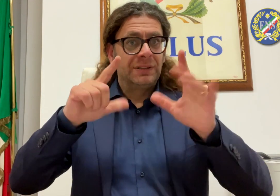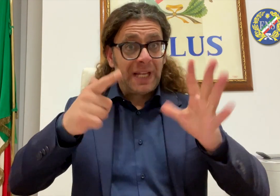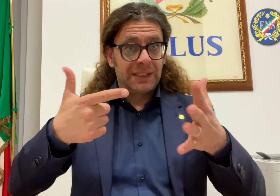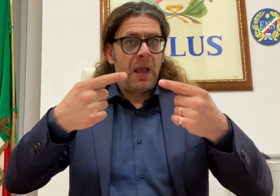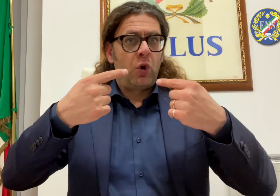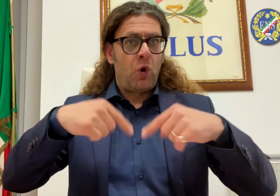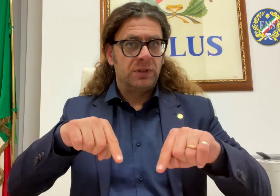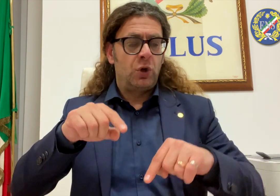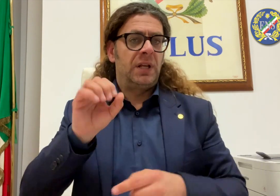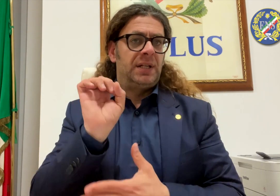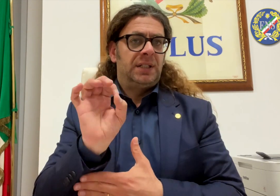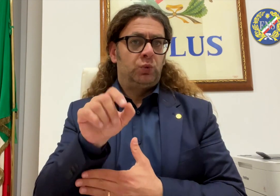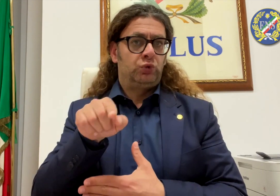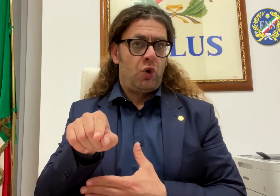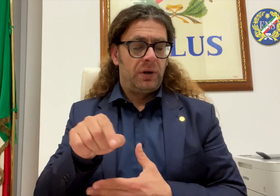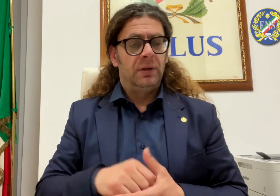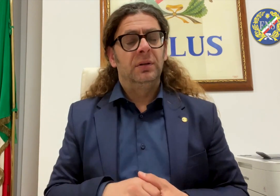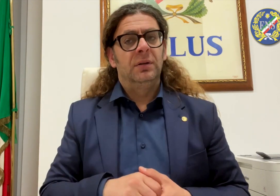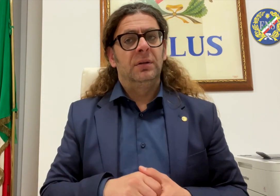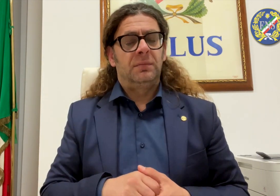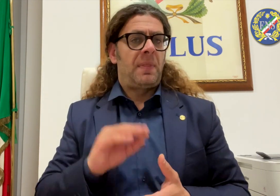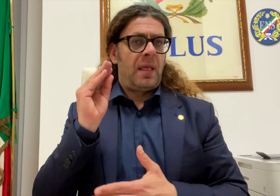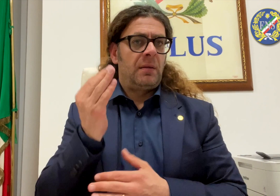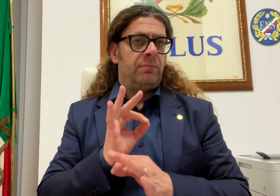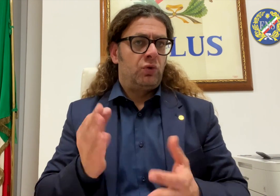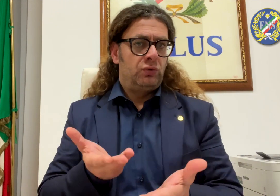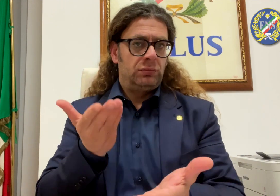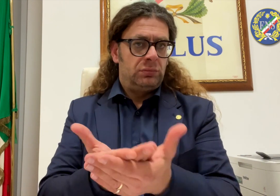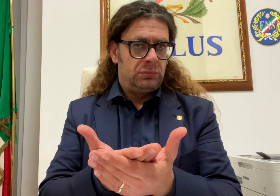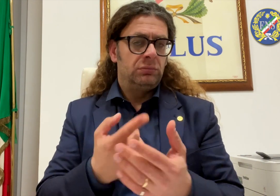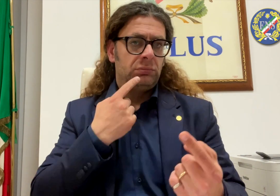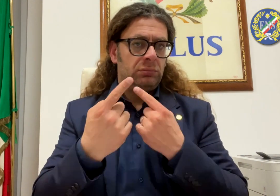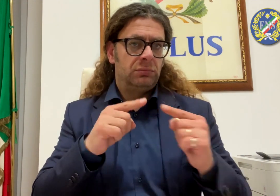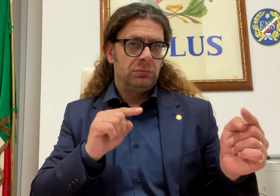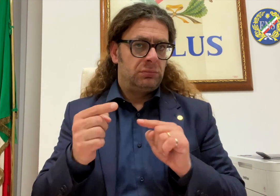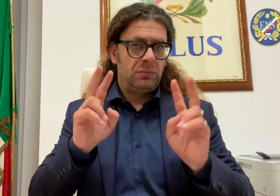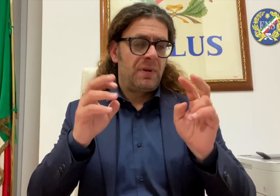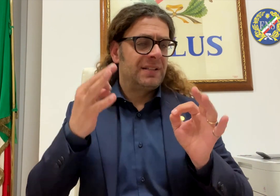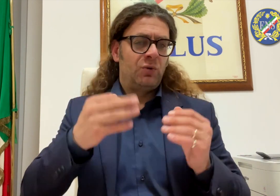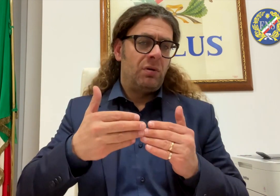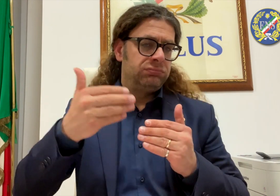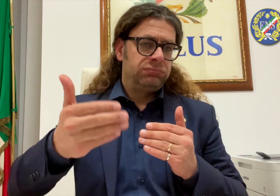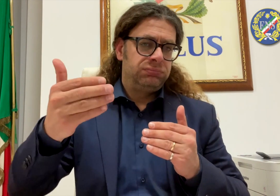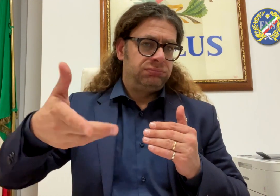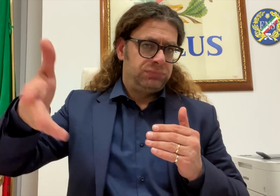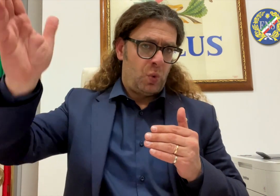internalizzandoli nel personale scolastico. Anche quest'ultimo aspetto non è semplice. Lens sta già lavorando al